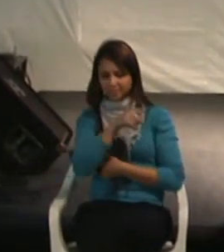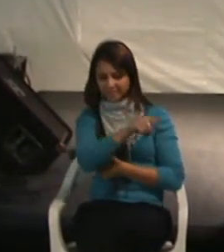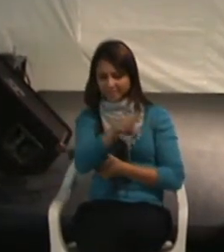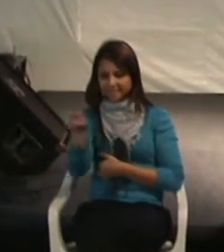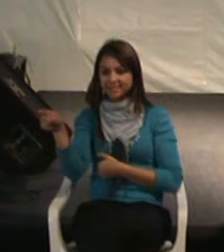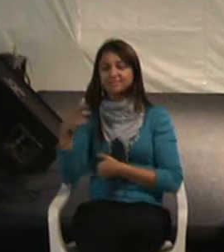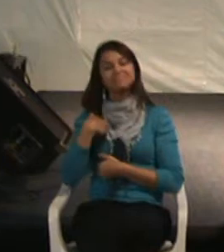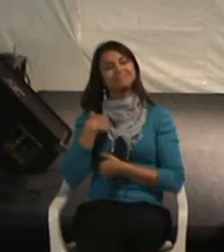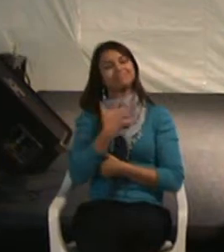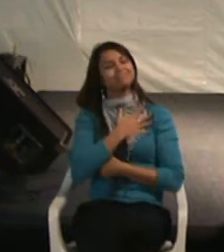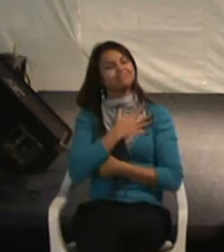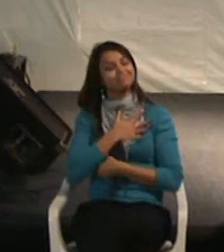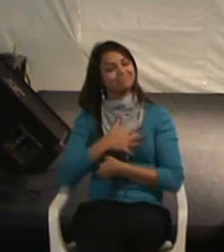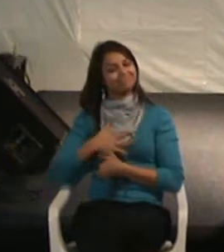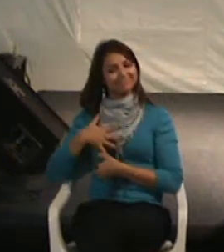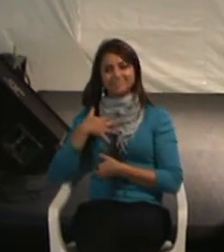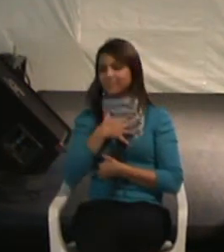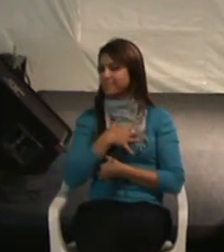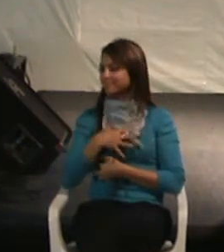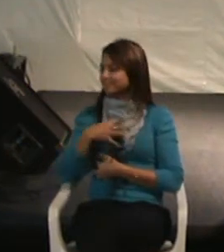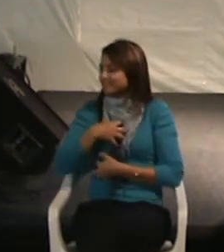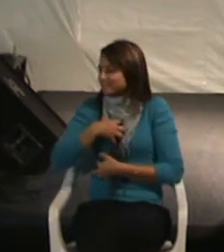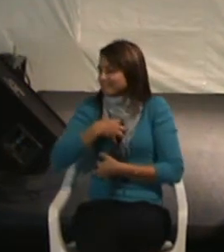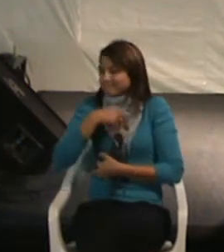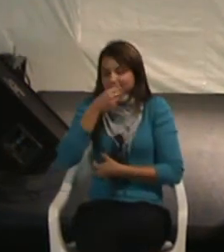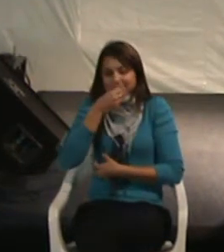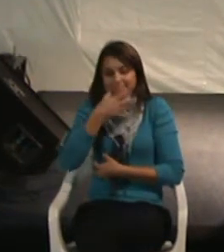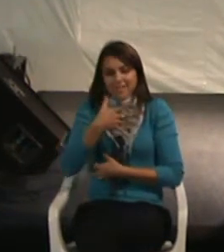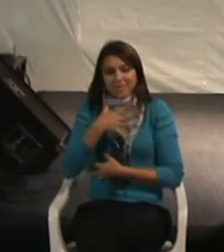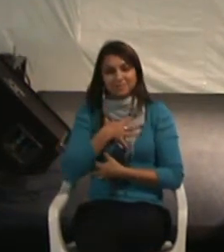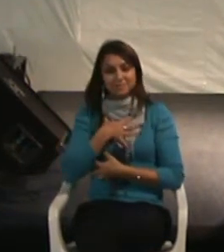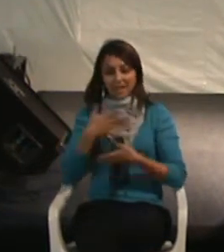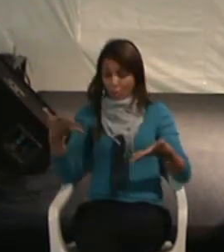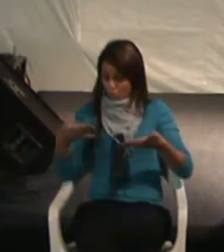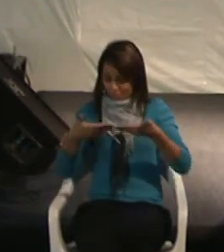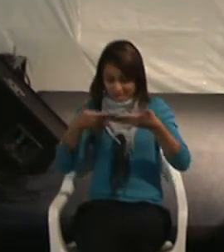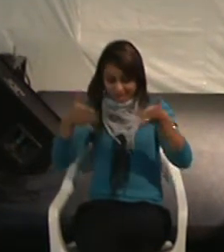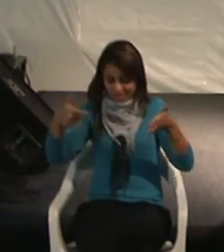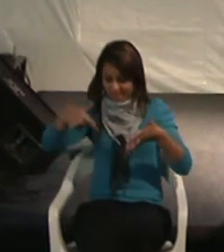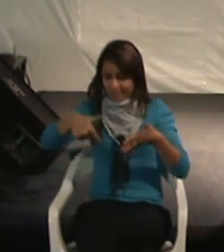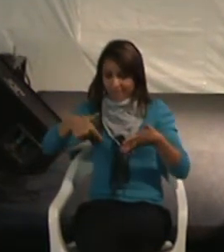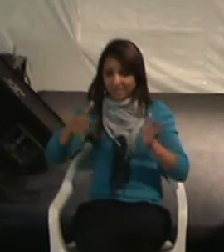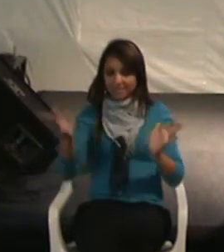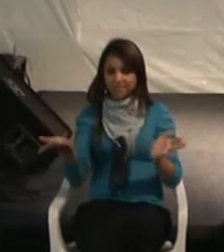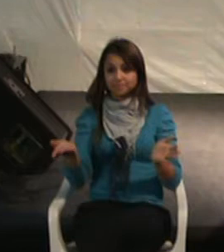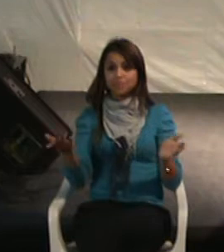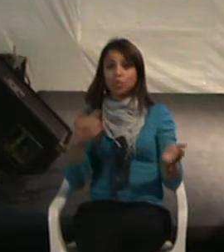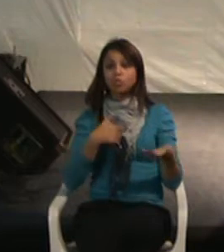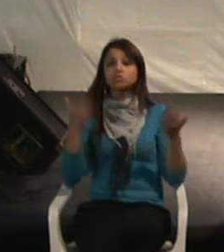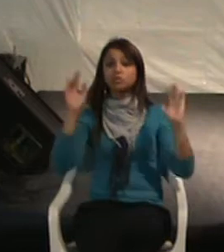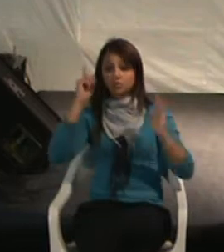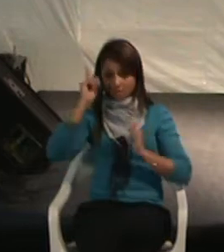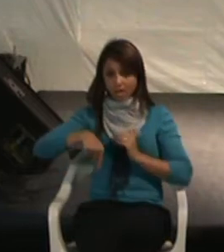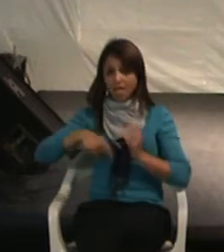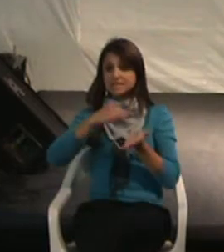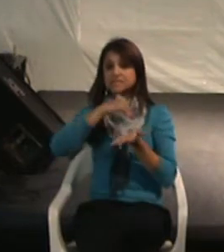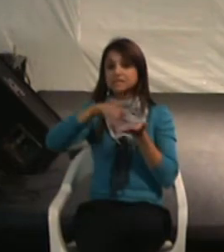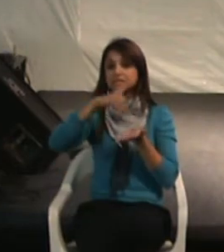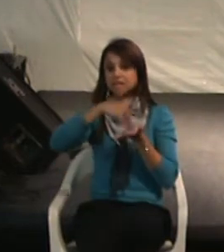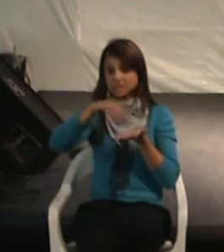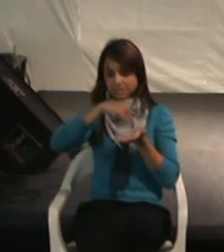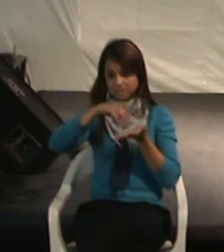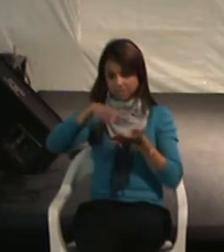E é um prazer, foi uma grata satisfação para mim abrir um espaço na agenda. Atualmente, eu sou secretária municipal,